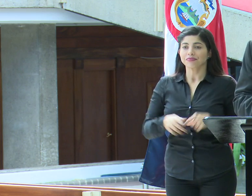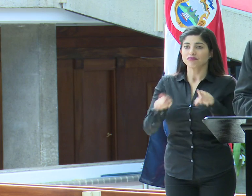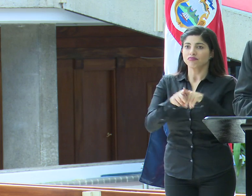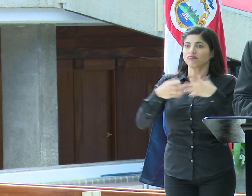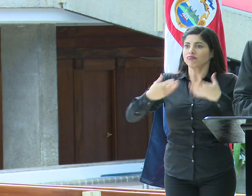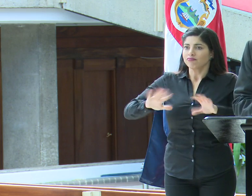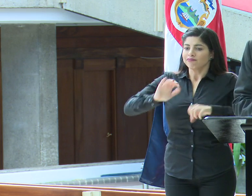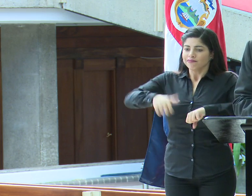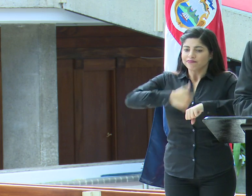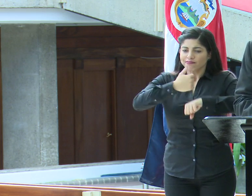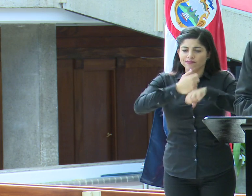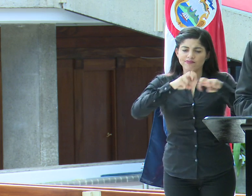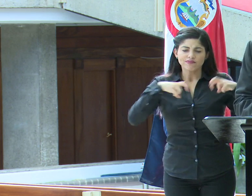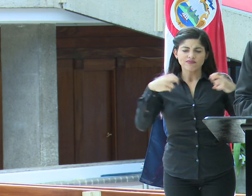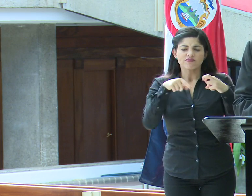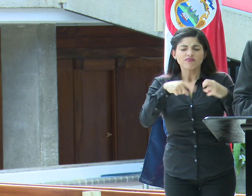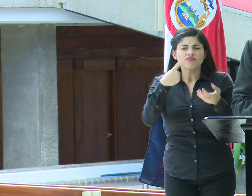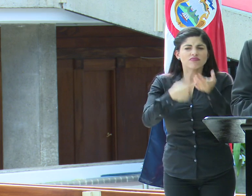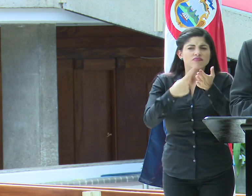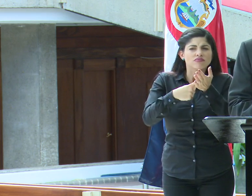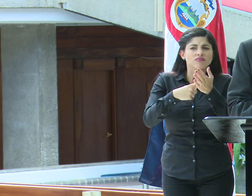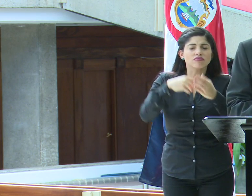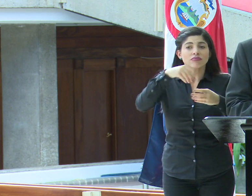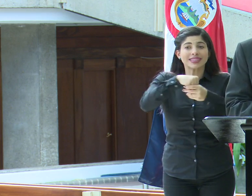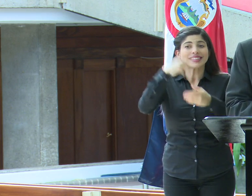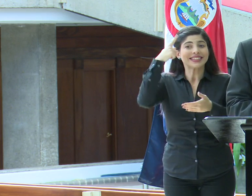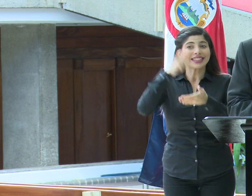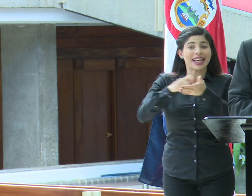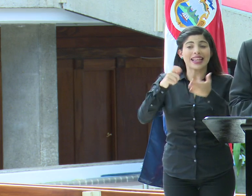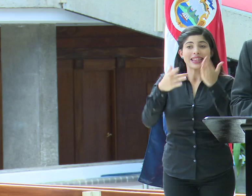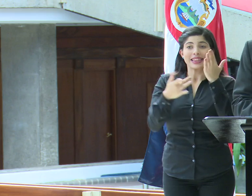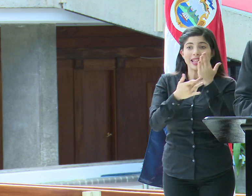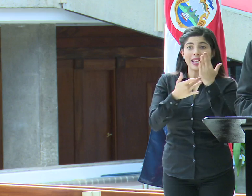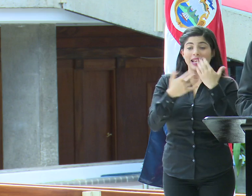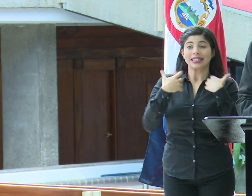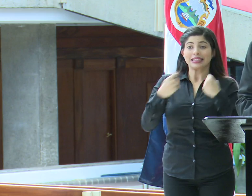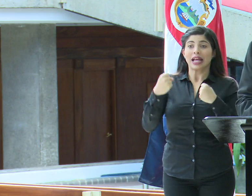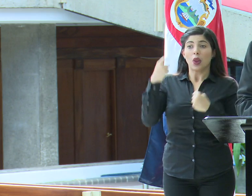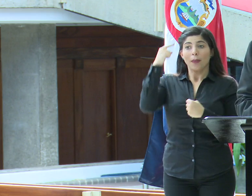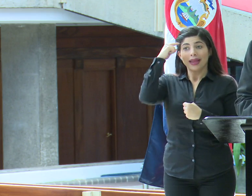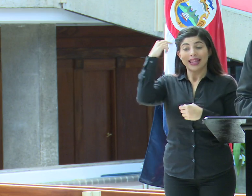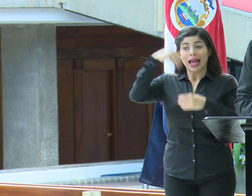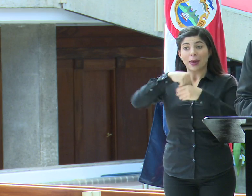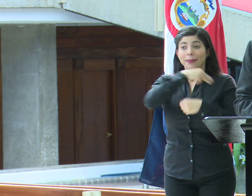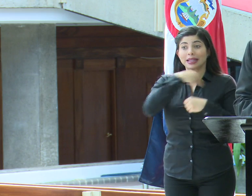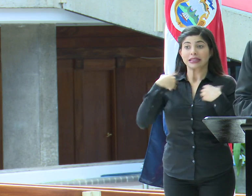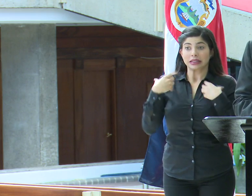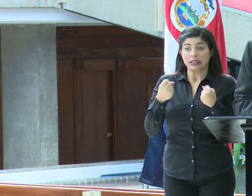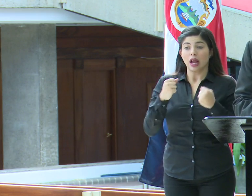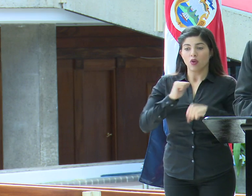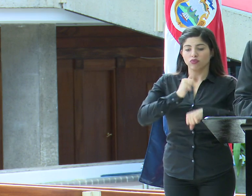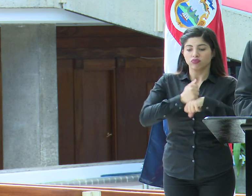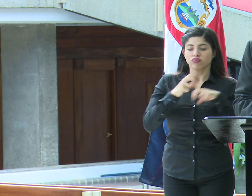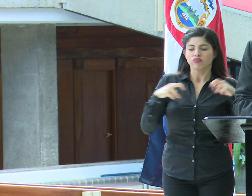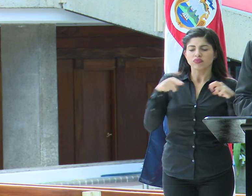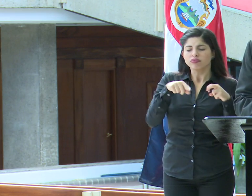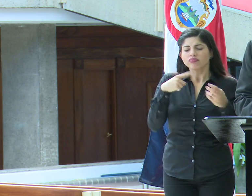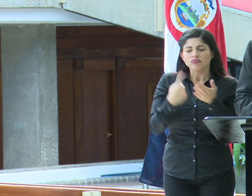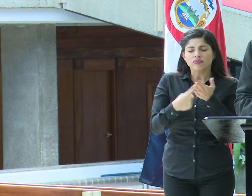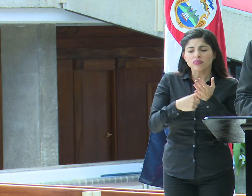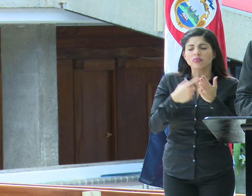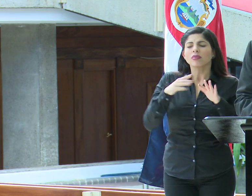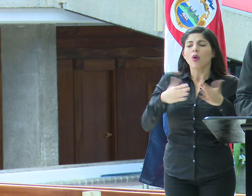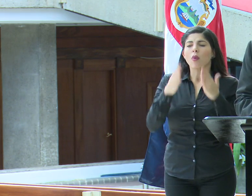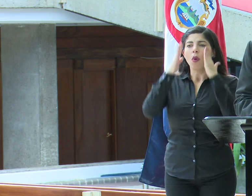activado una mesa que funciona desde la Secretaría Técnica de Salud Mental del Ministerio de Salud para todo el tema del